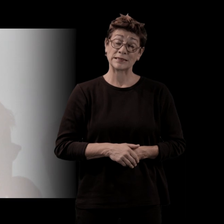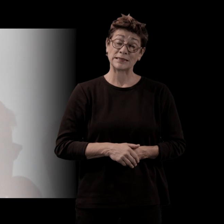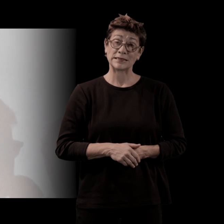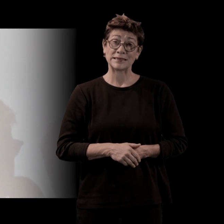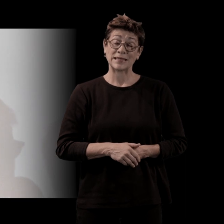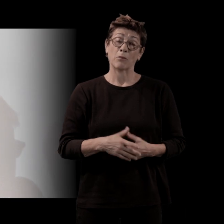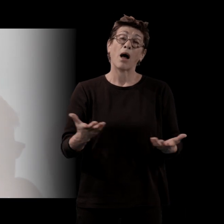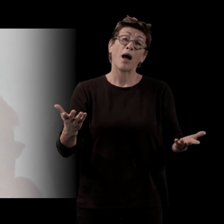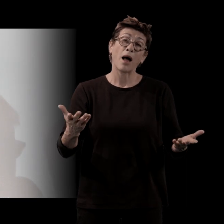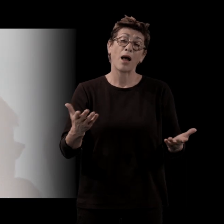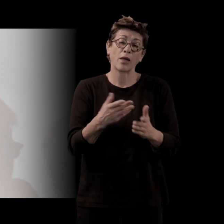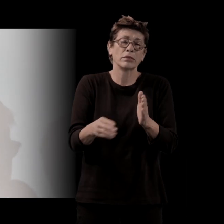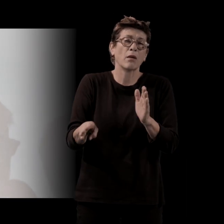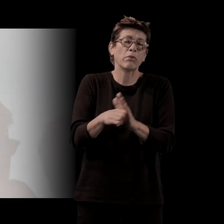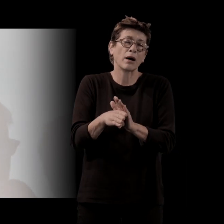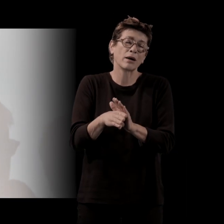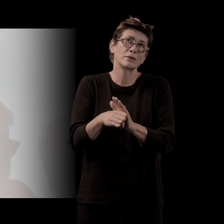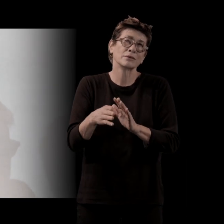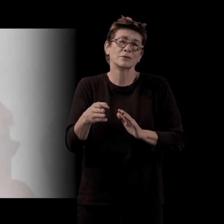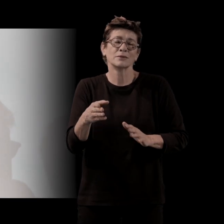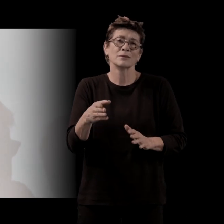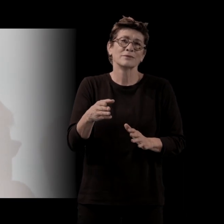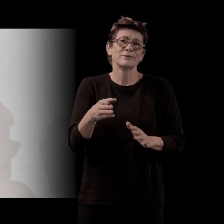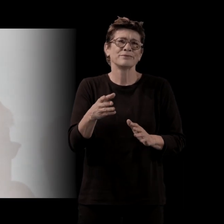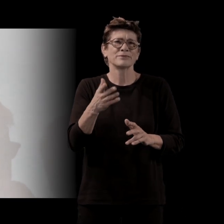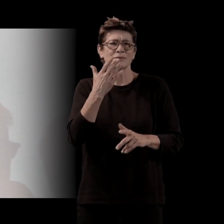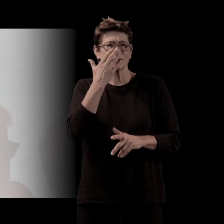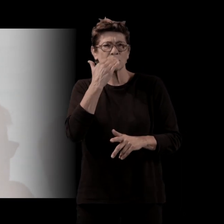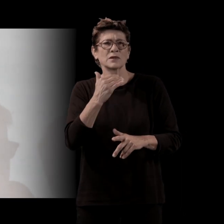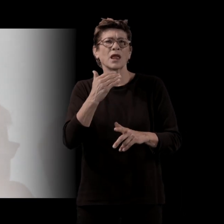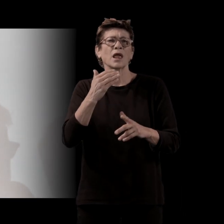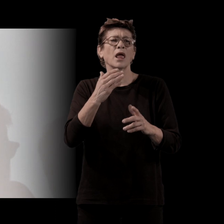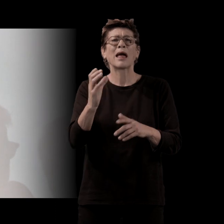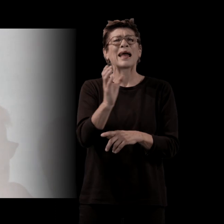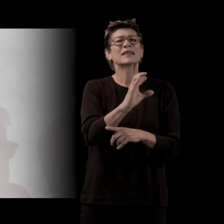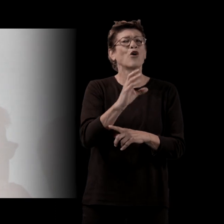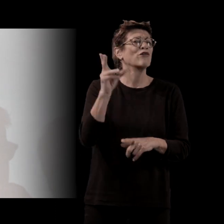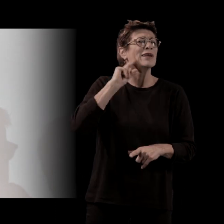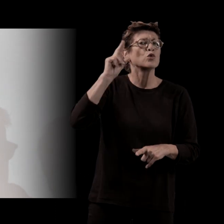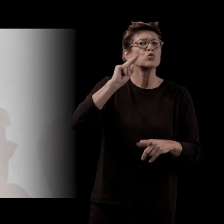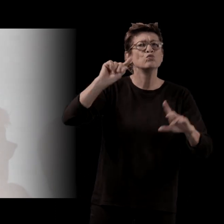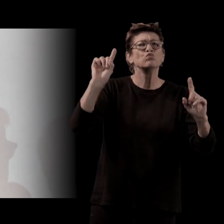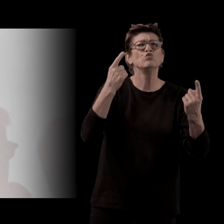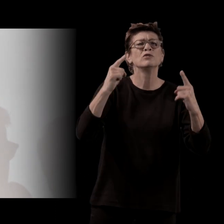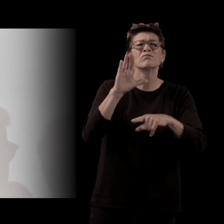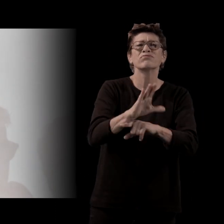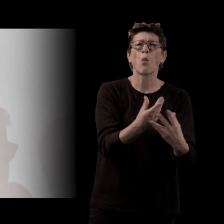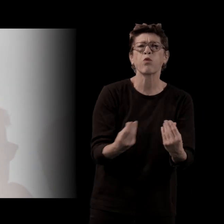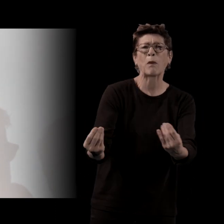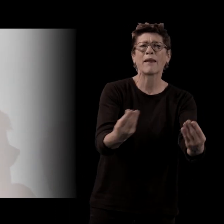Je pense qu'au tout début,'était vraiment ces émotions de Christophe qui écoute de la musique populaire dans sa voiture et puis qui a des